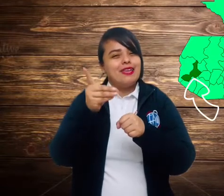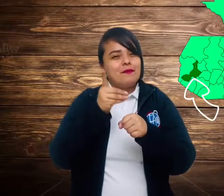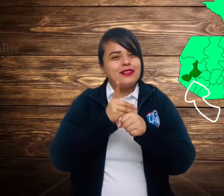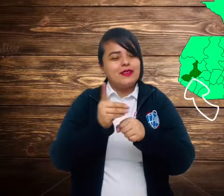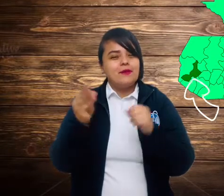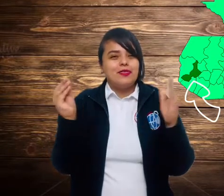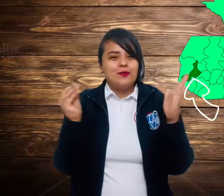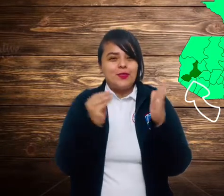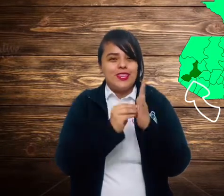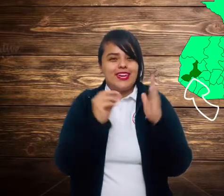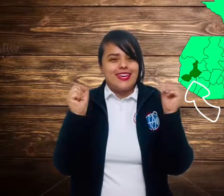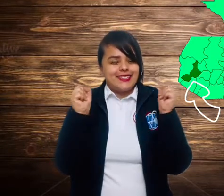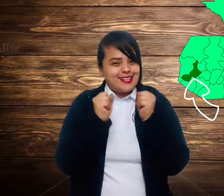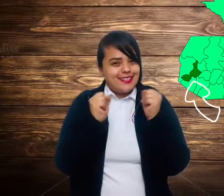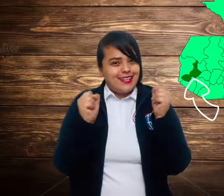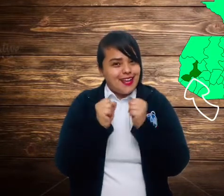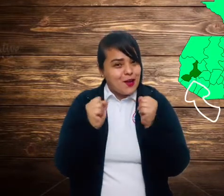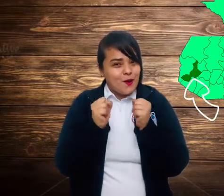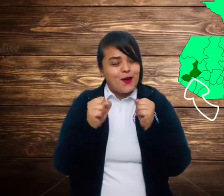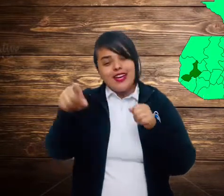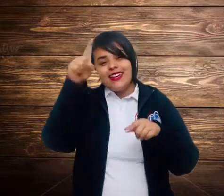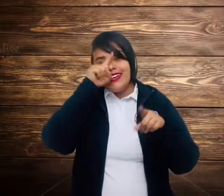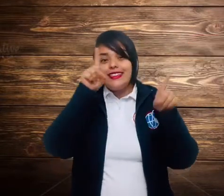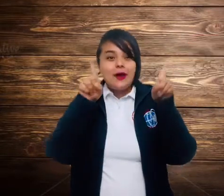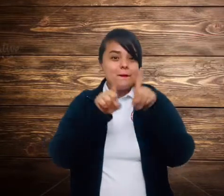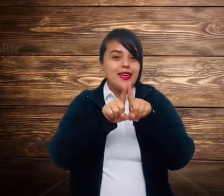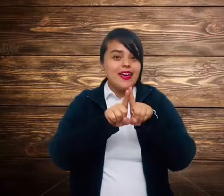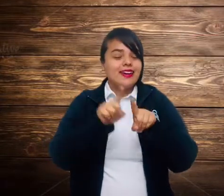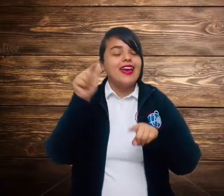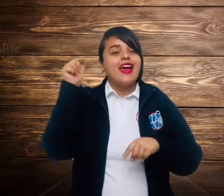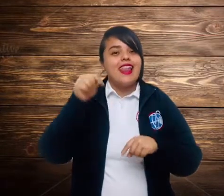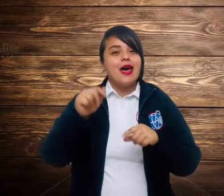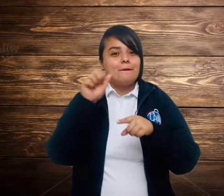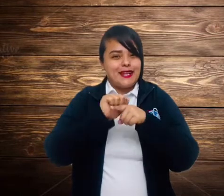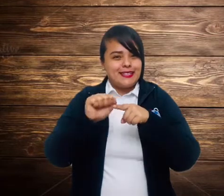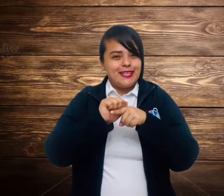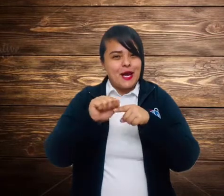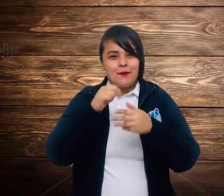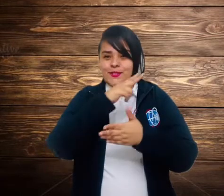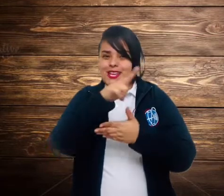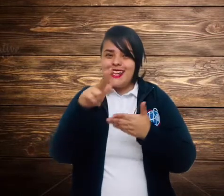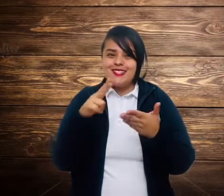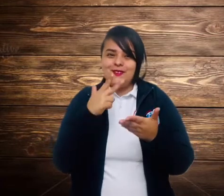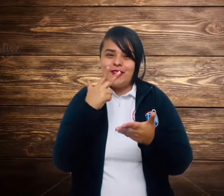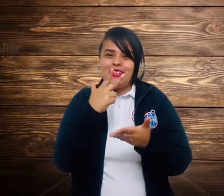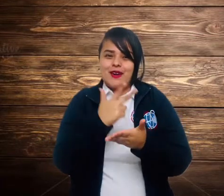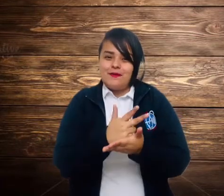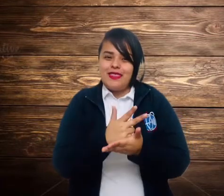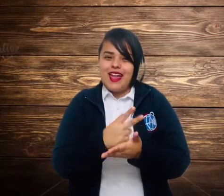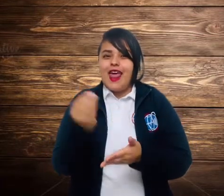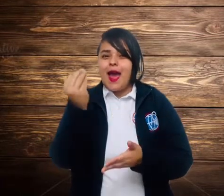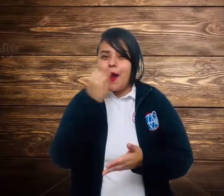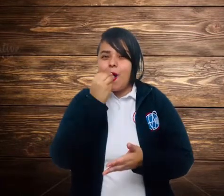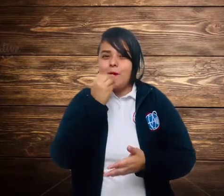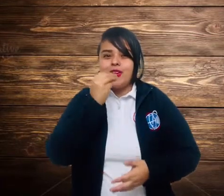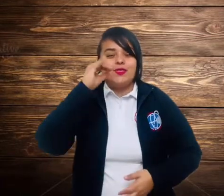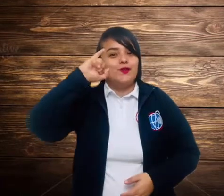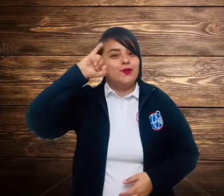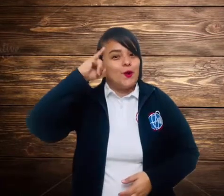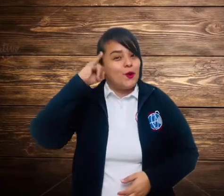departamento de San Tenango y también la practicamos en la ciudad del capital comiendo todos